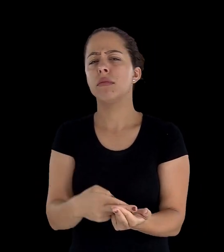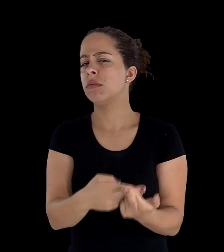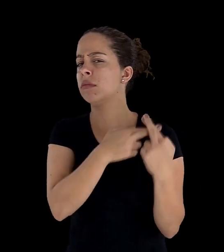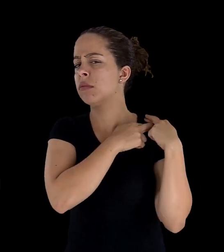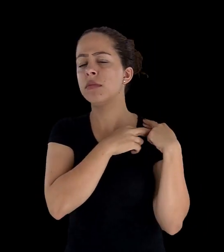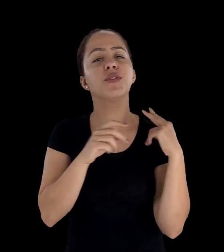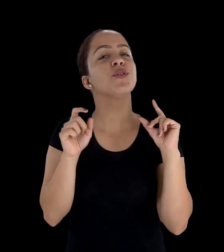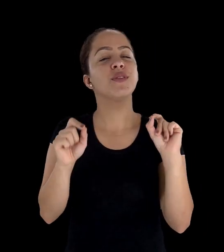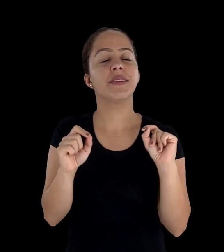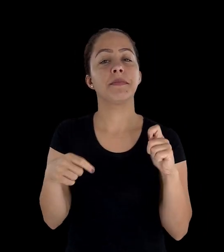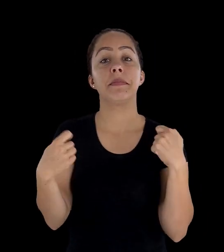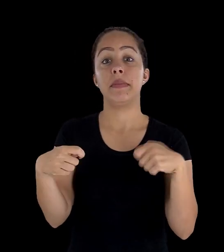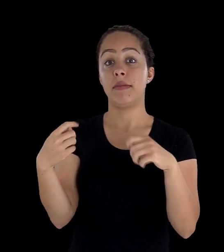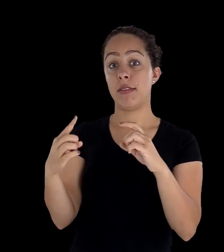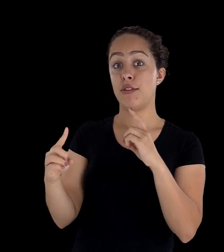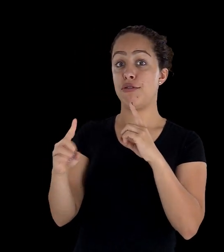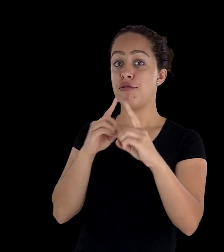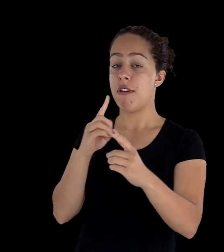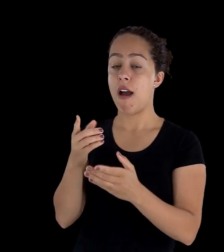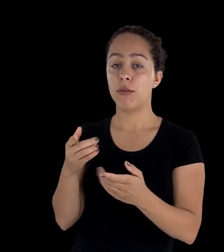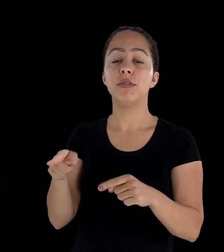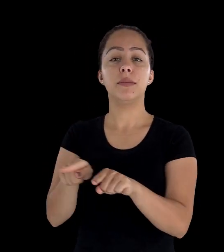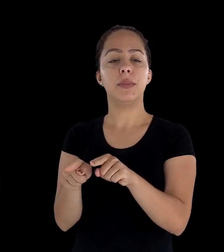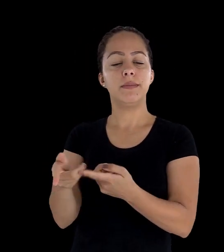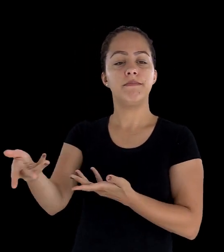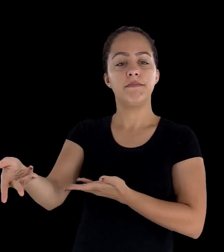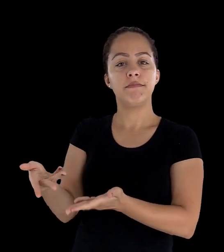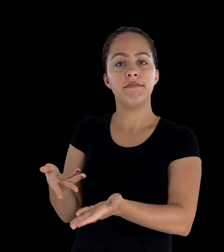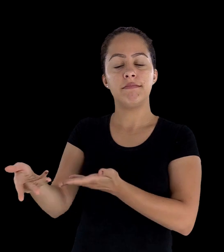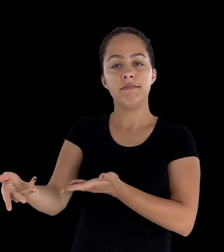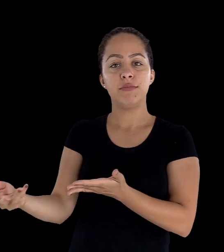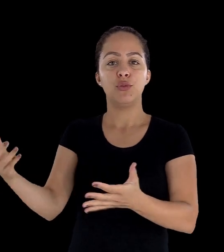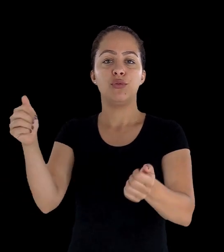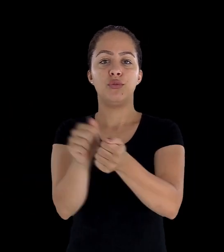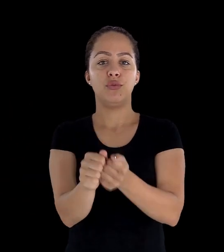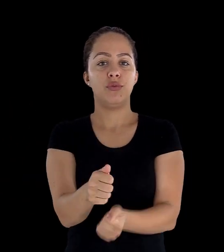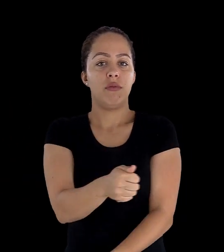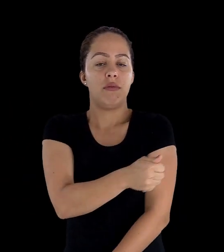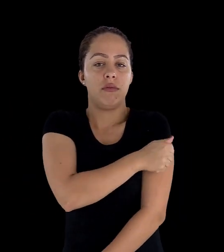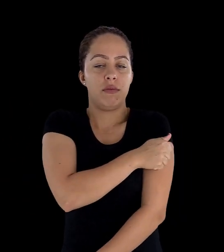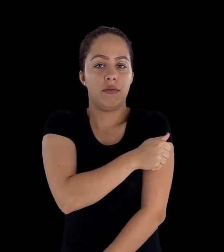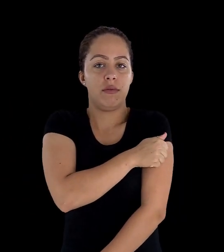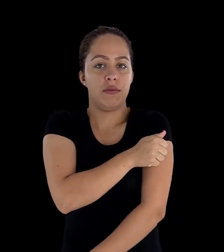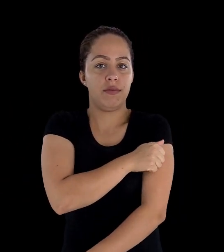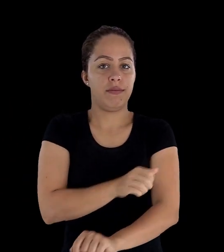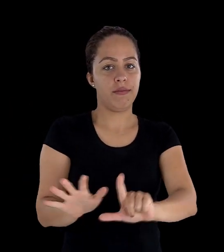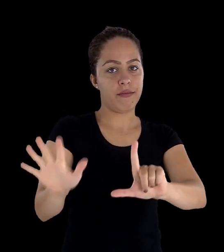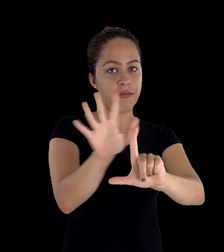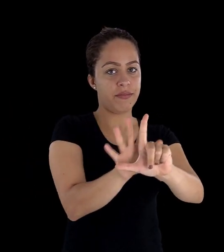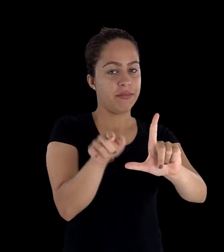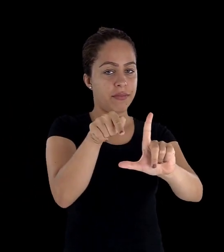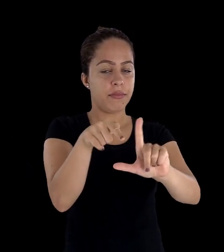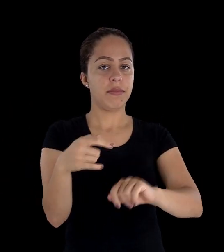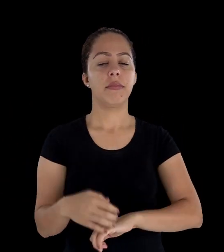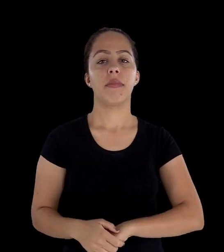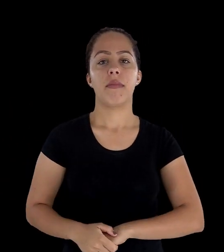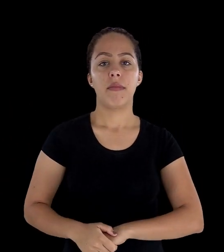o diálogo e a interação com os alunos no ambiente virtual. O curso possui uma metodologia com